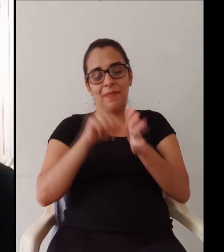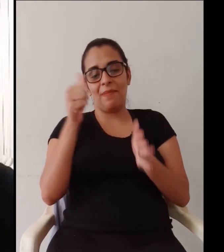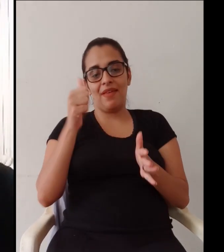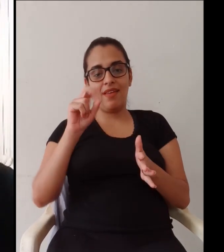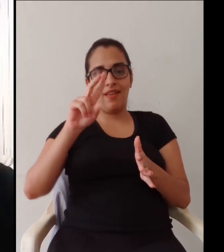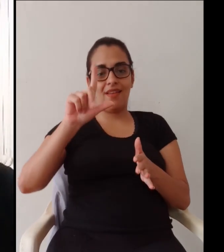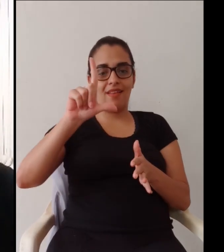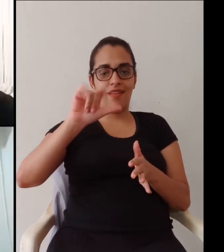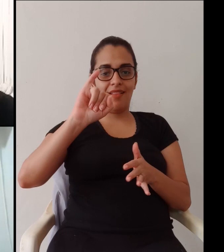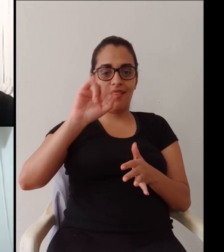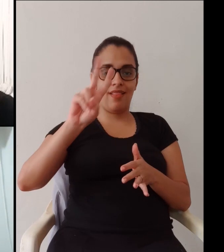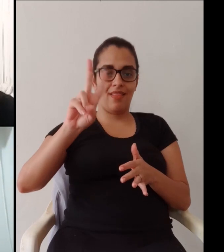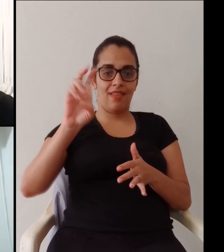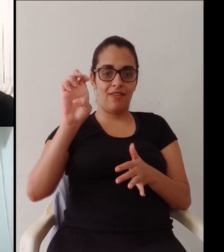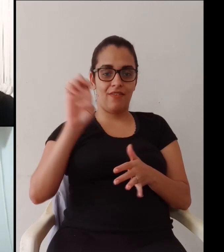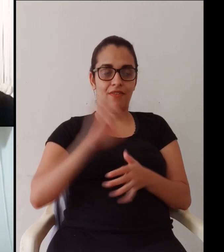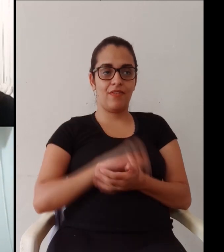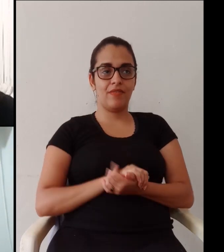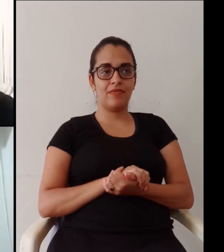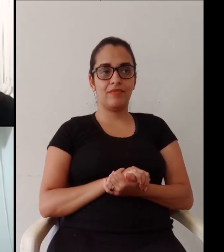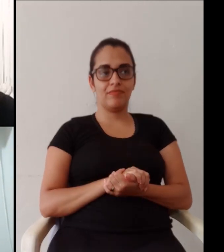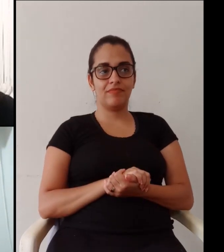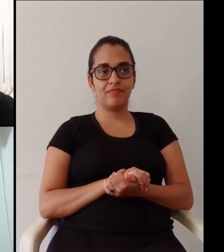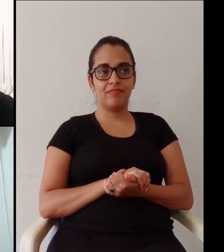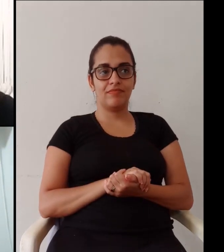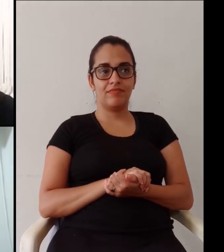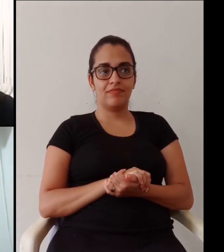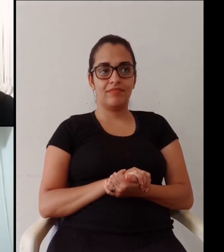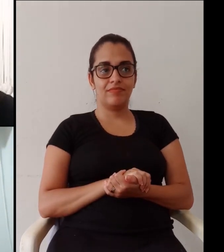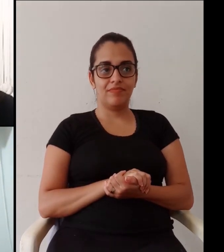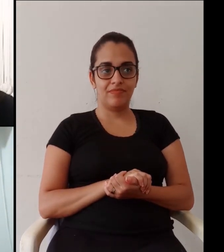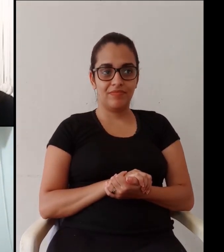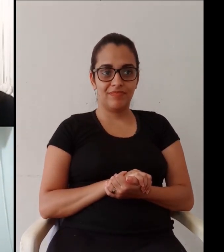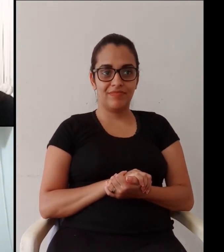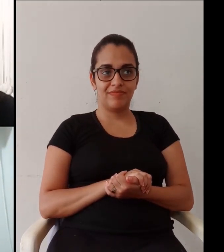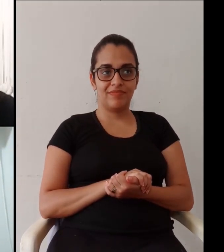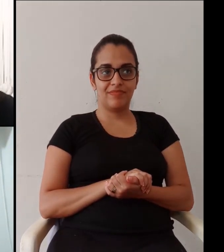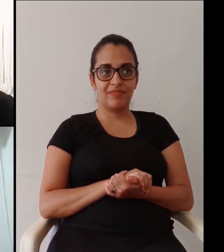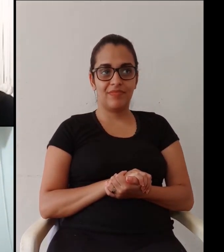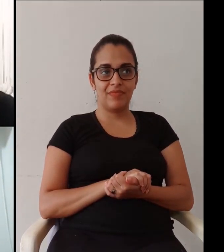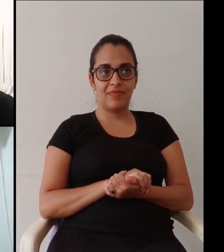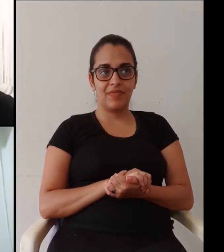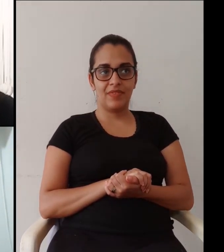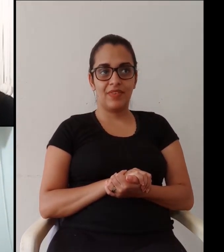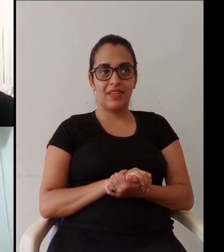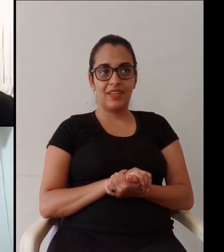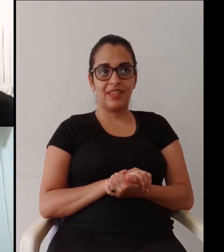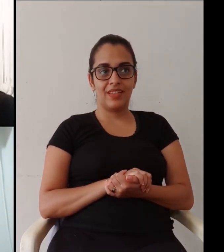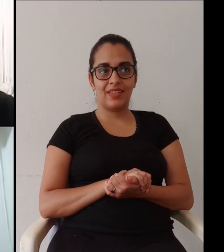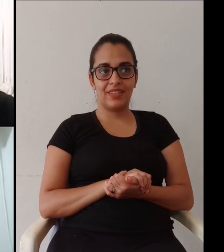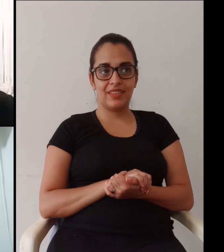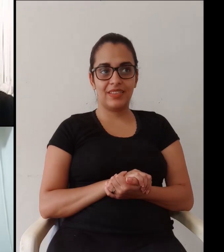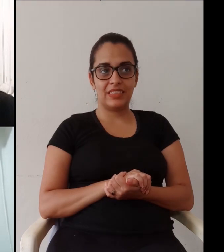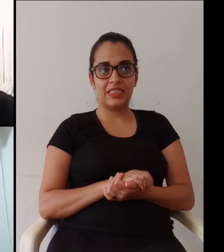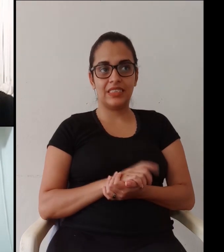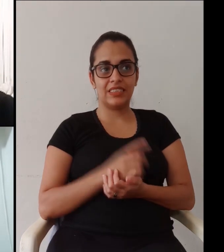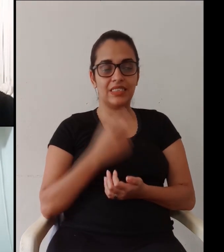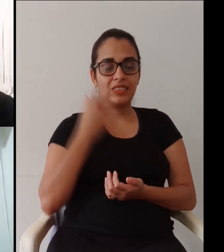o pessoal tá rindo da gente da nossa live primeira live mas a gente